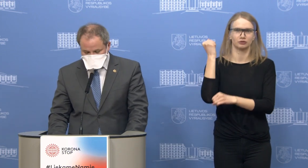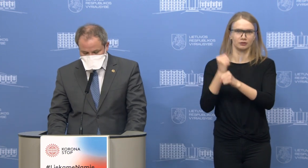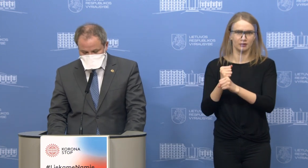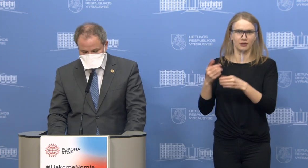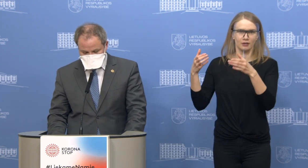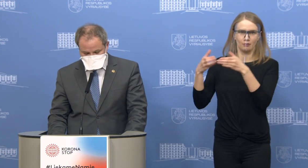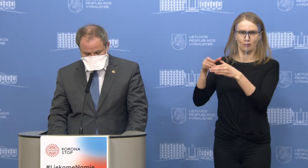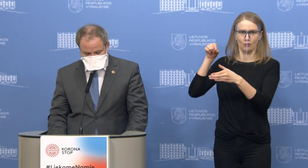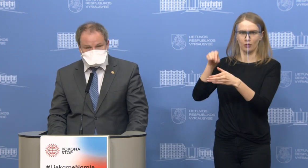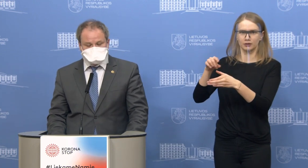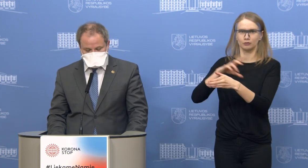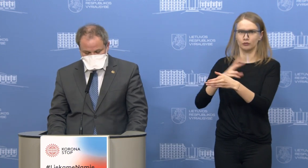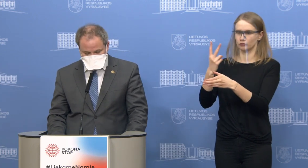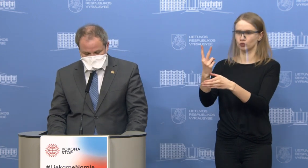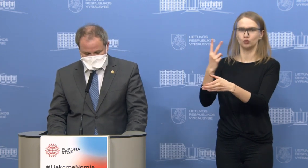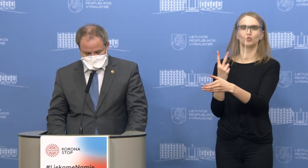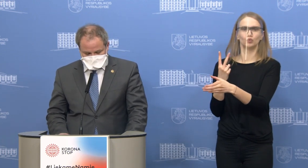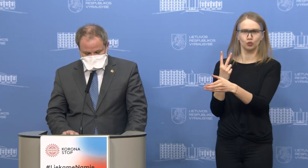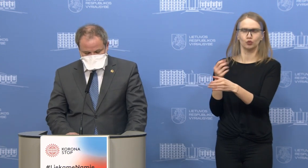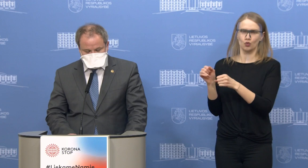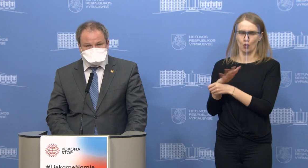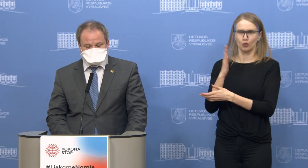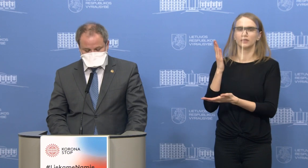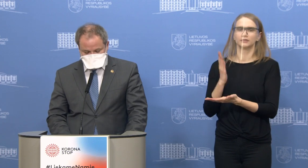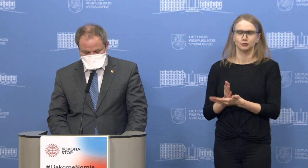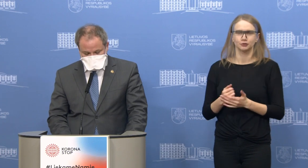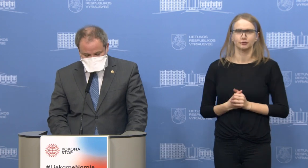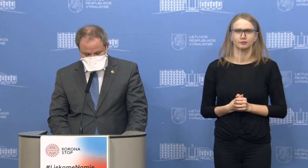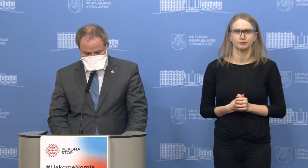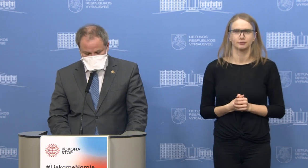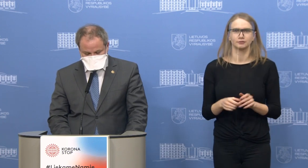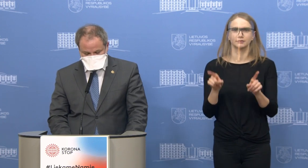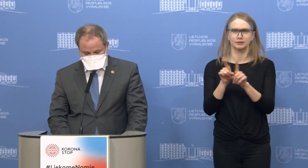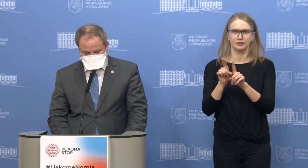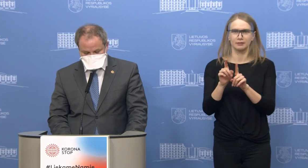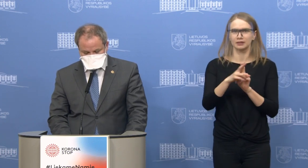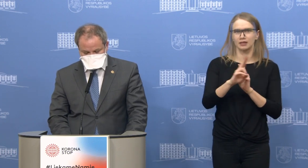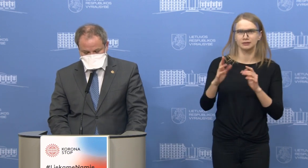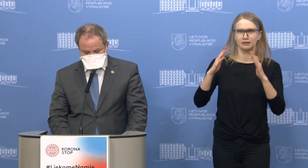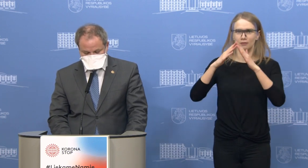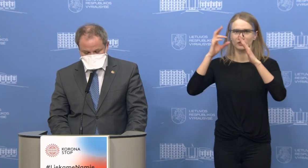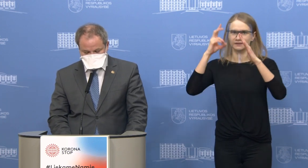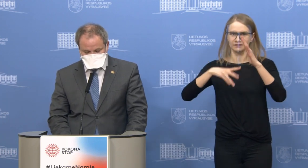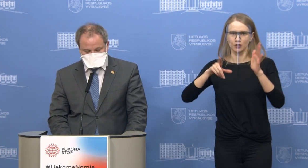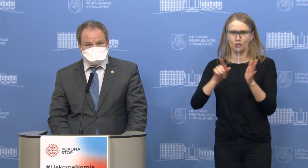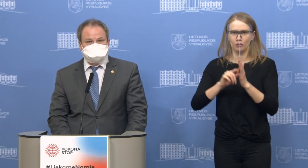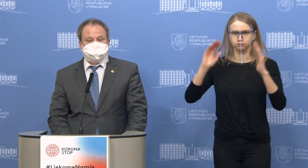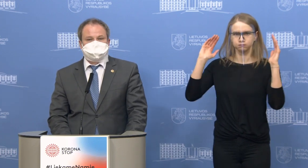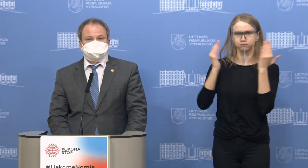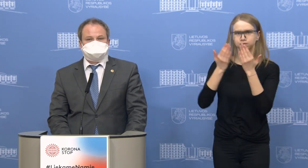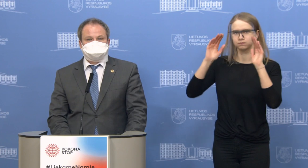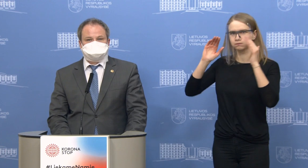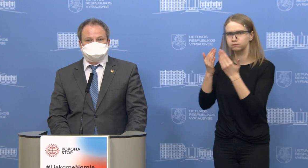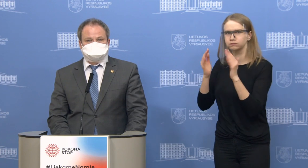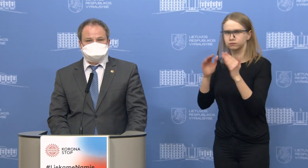buvo teigiami rezultatai, likę neigiami. Taip pat buvo ištirti izoliacijoje esantis 207 darbuotojai.